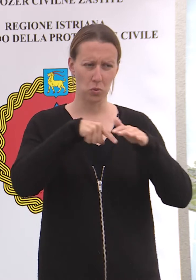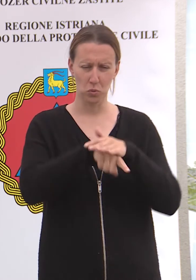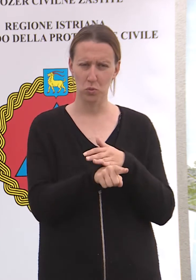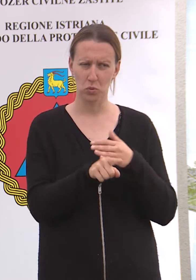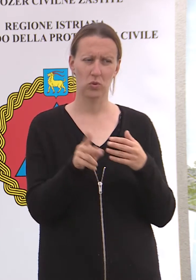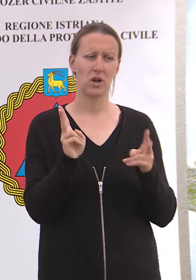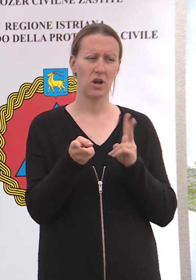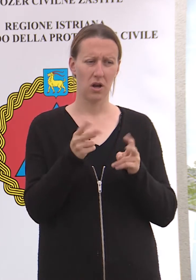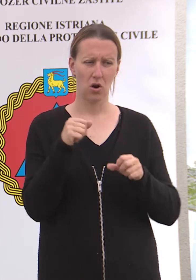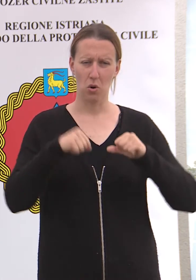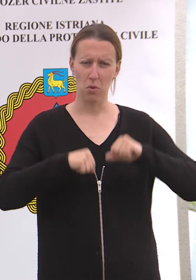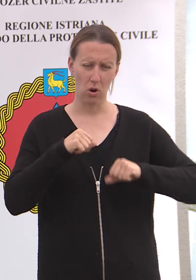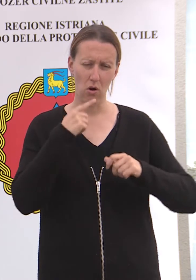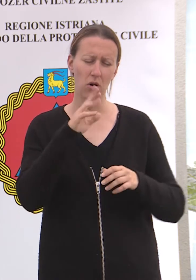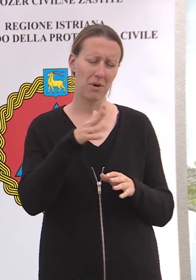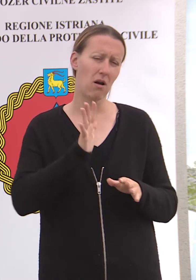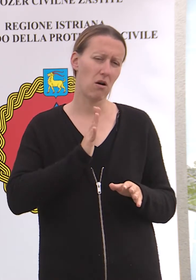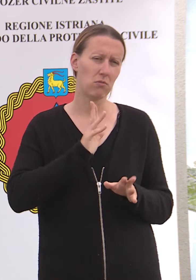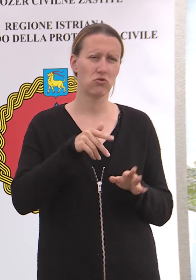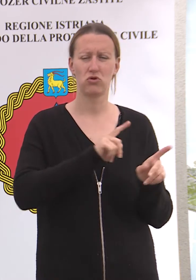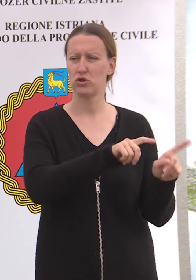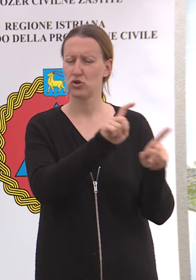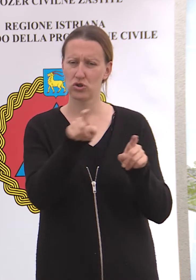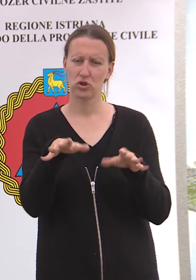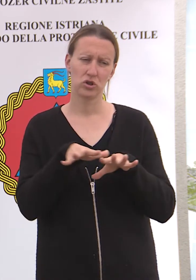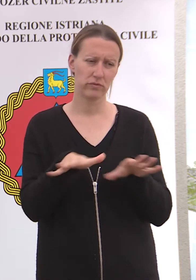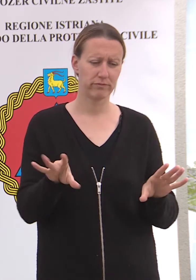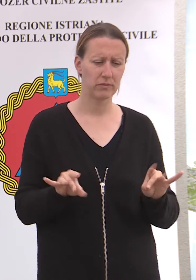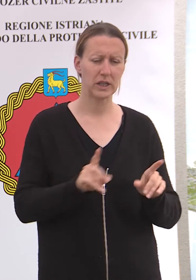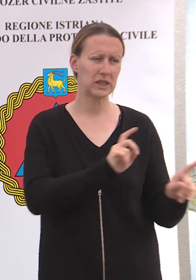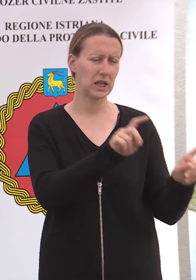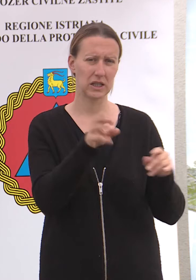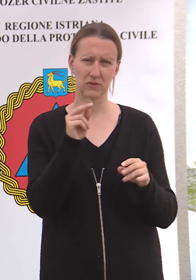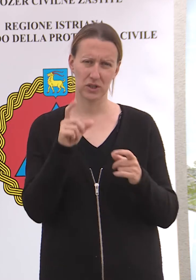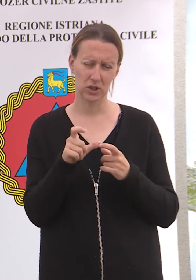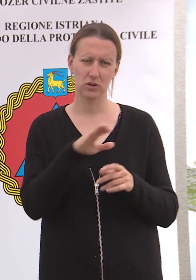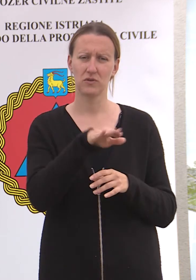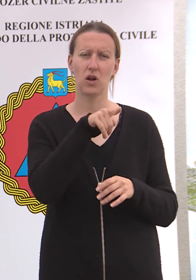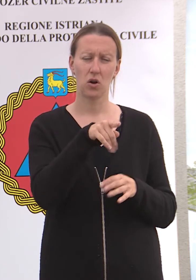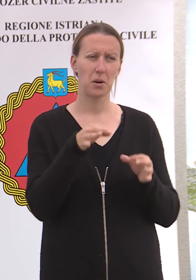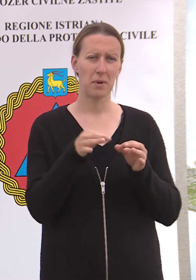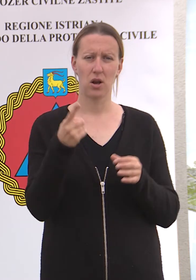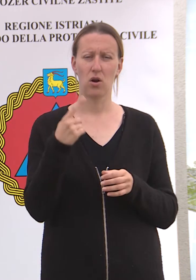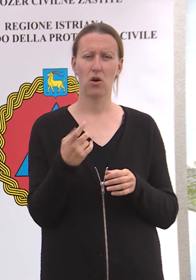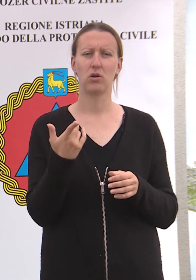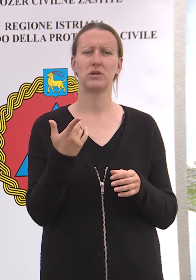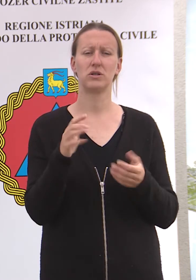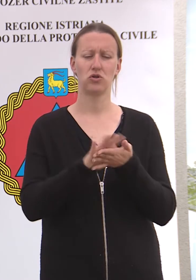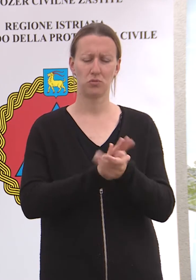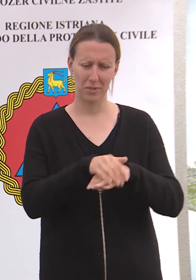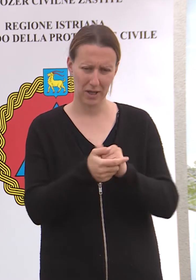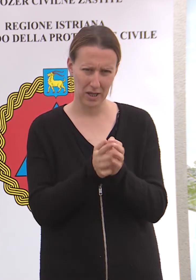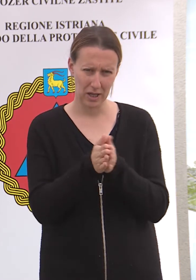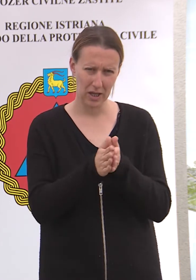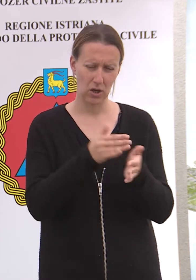zatvorenim objektima koje sa sobom nose rizik zbog eventualno mogućeg prenosa virusa, znači sve one mjere od dezinfekcije